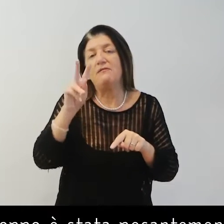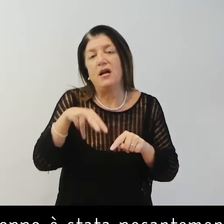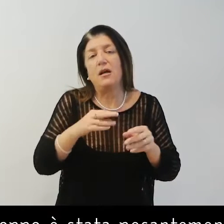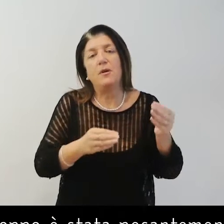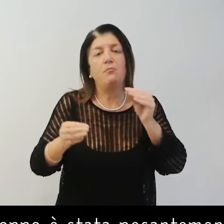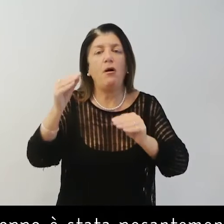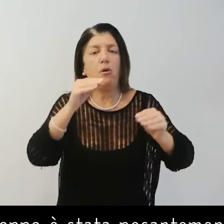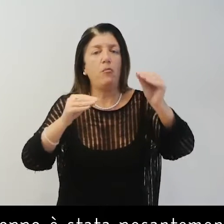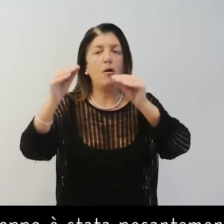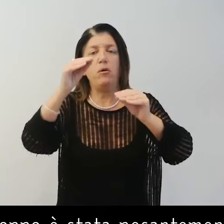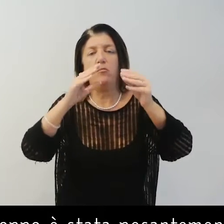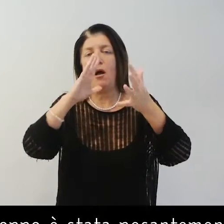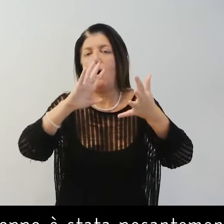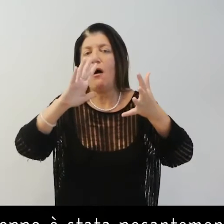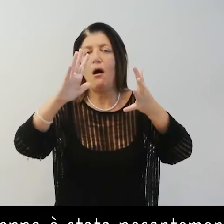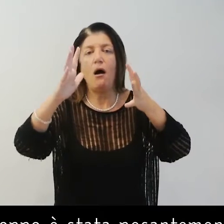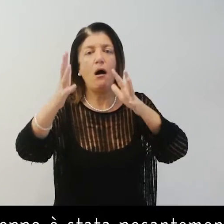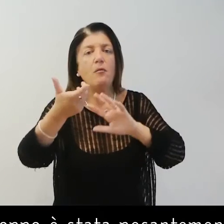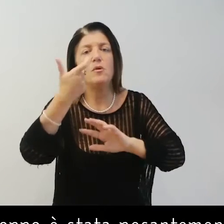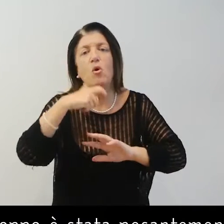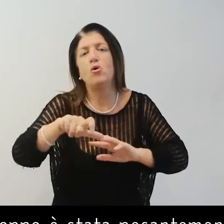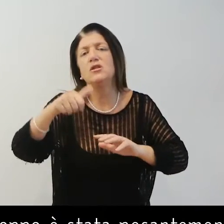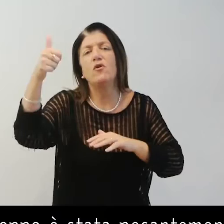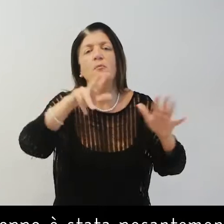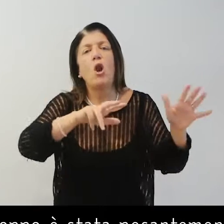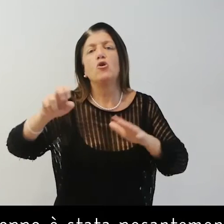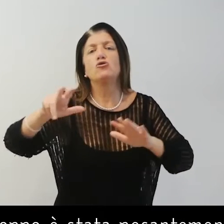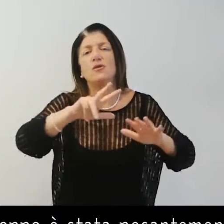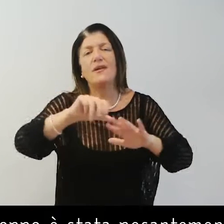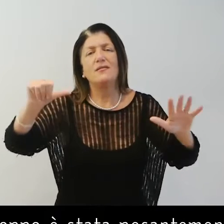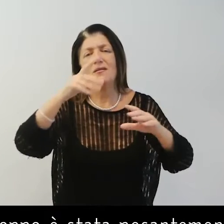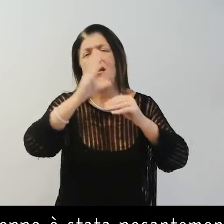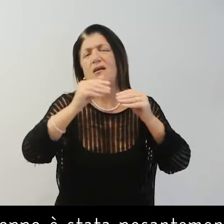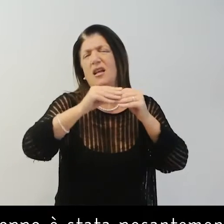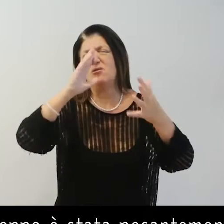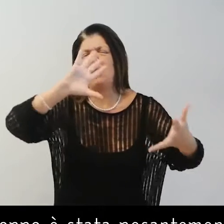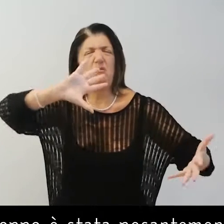Purtroppo è stata pesantemente alterata dopo i restauri del 1836.